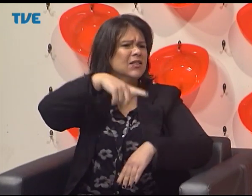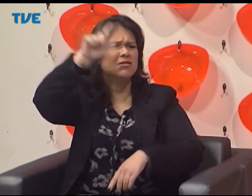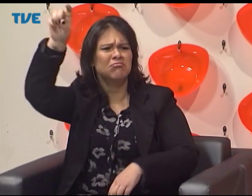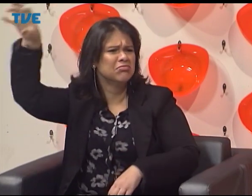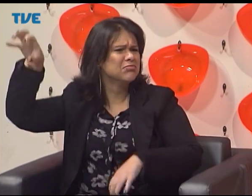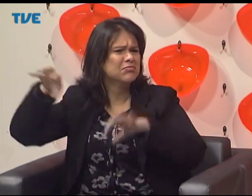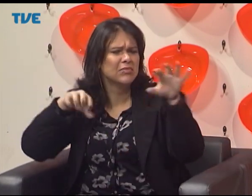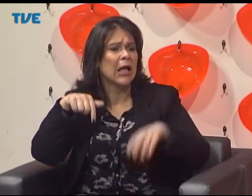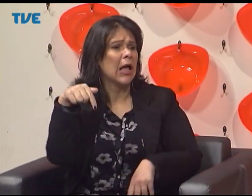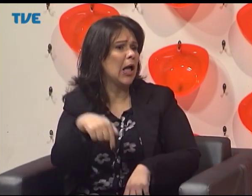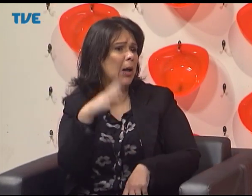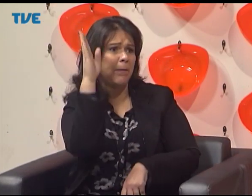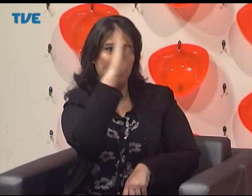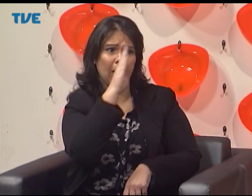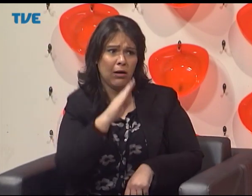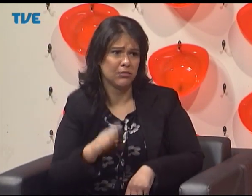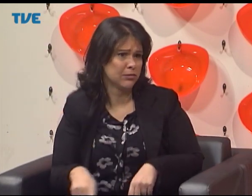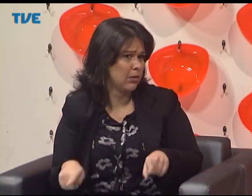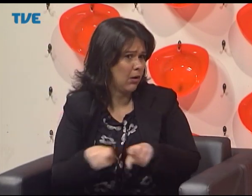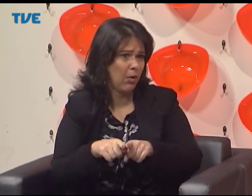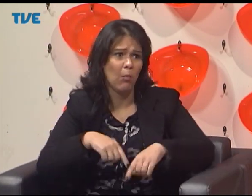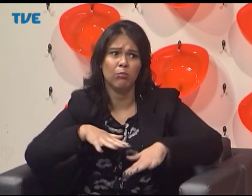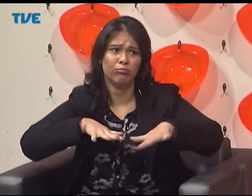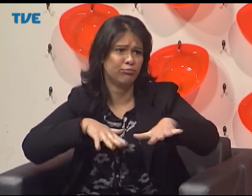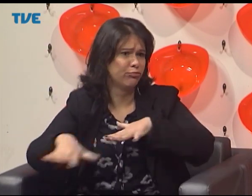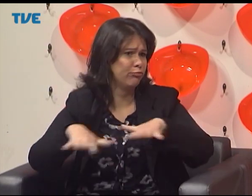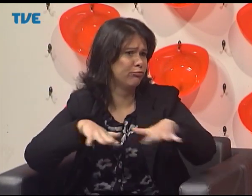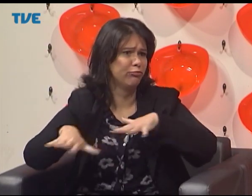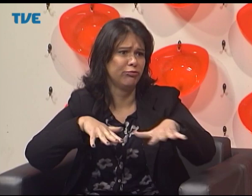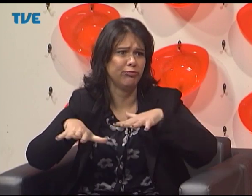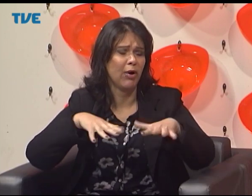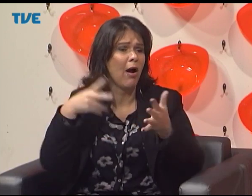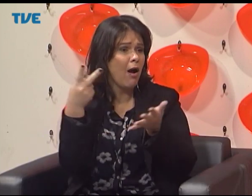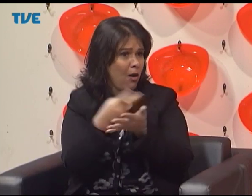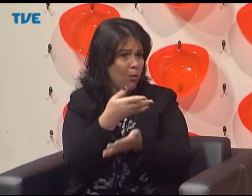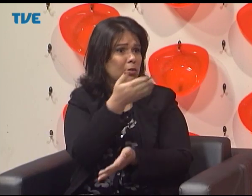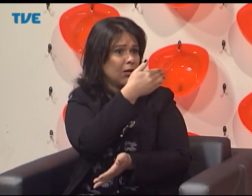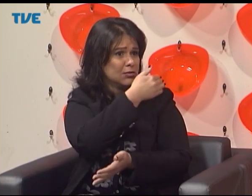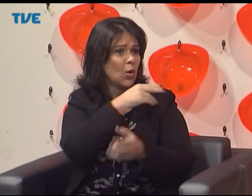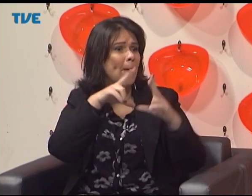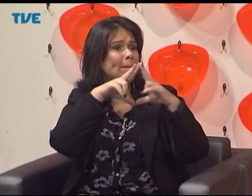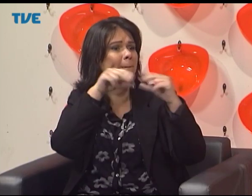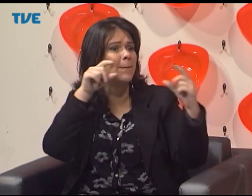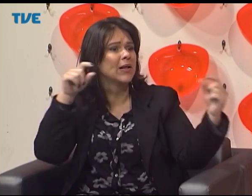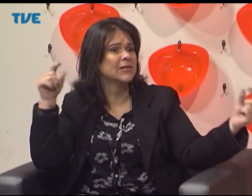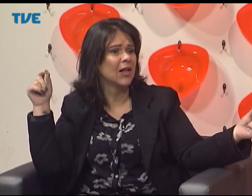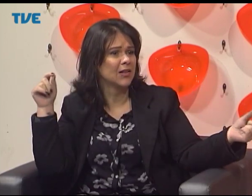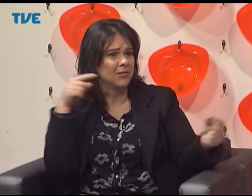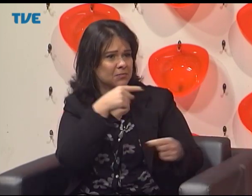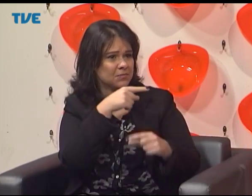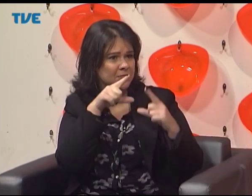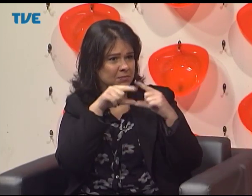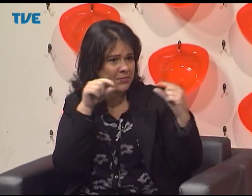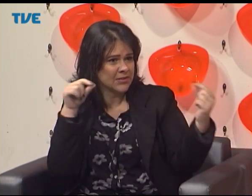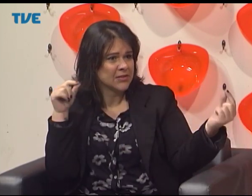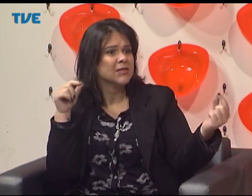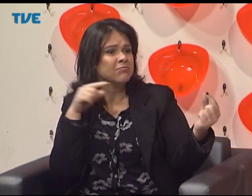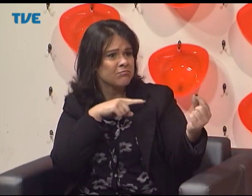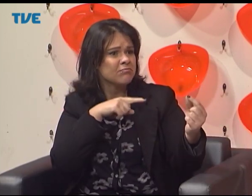países, como Estados Unidos, França, Brasil, tivemos movimentos muito fortes. Até pouco tempo, nós tivemos um